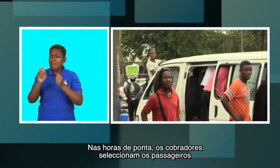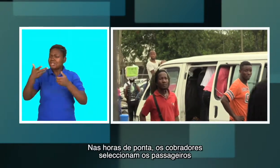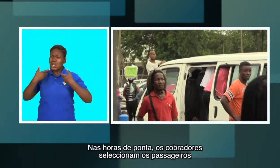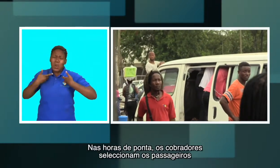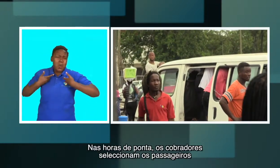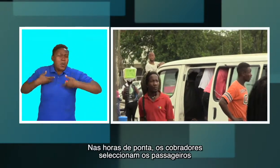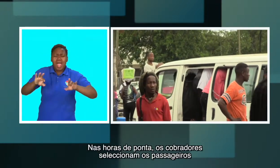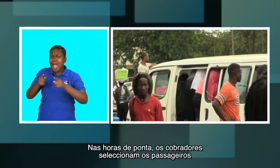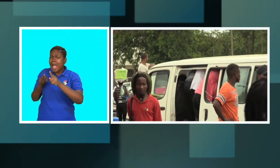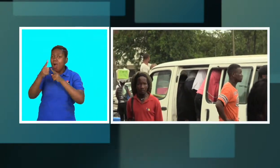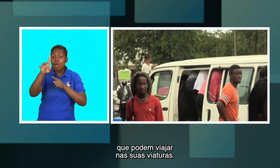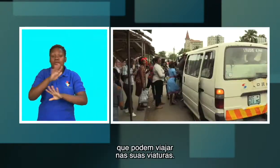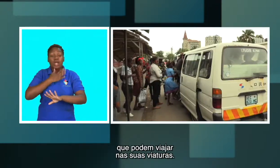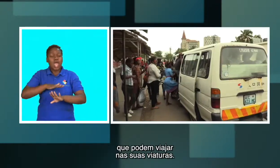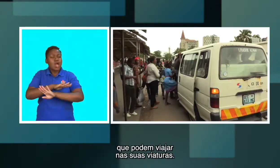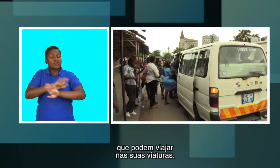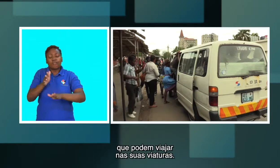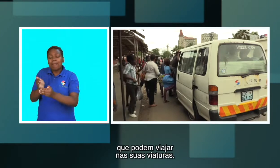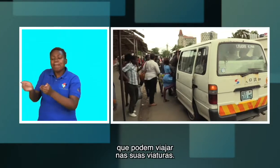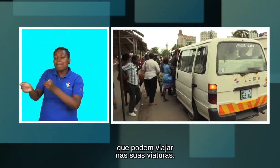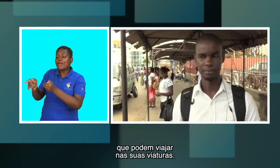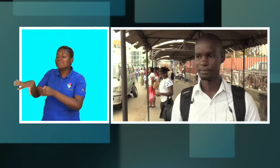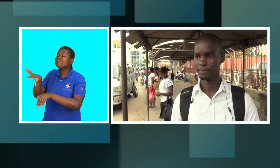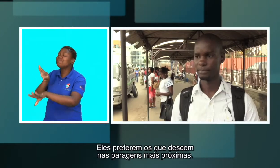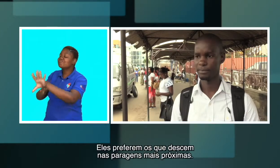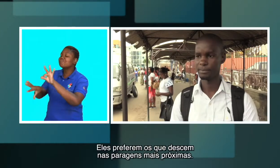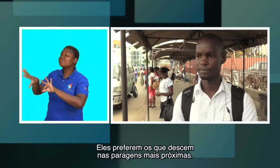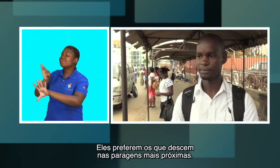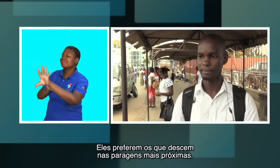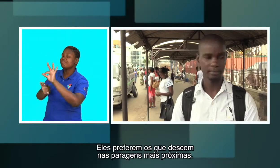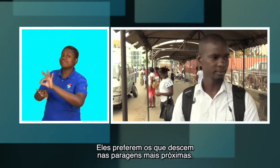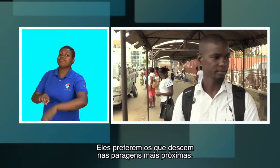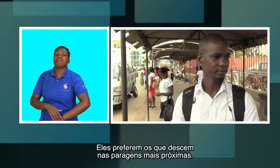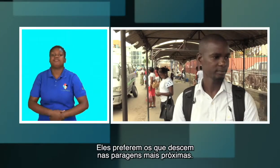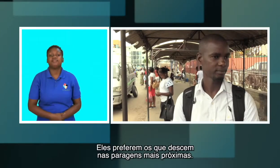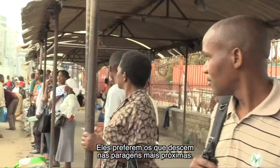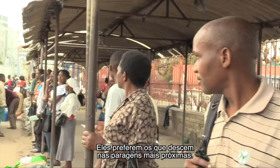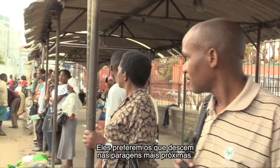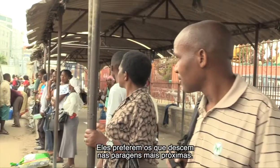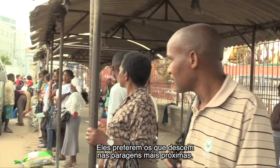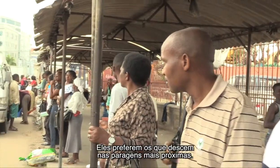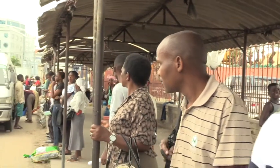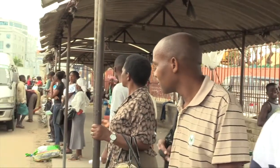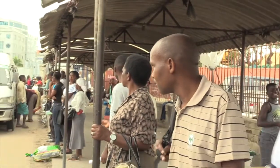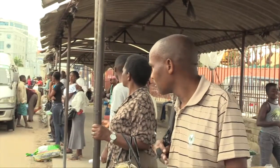selecionam os passageiros que podem viajar nas suas viaturas. Eles preferem os que descem nas paragens mais próximas.